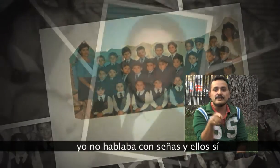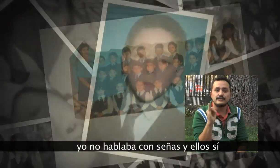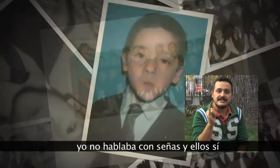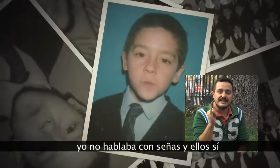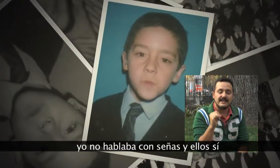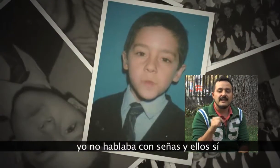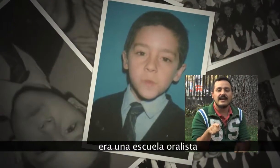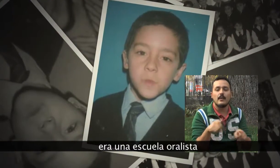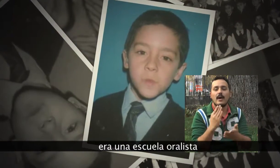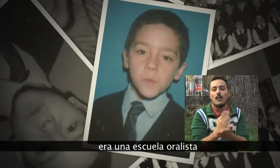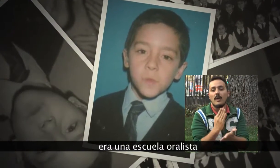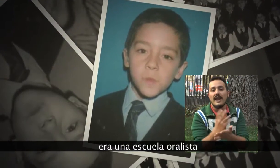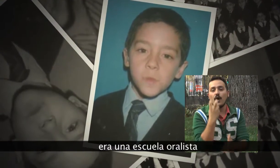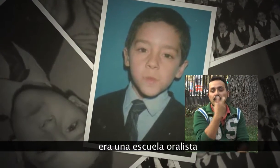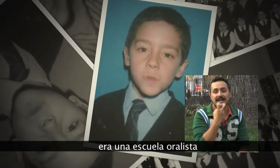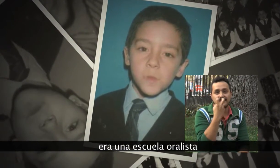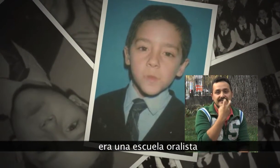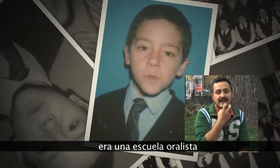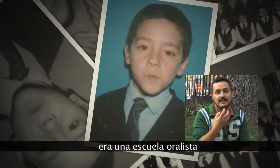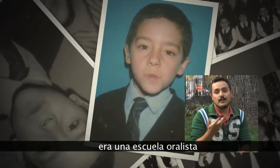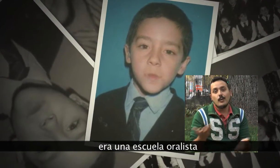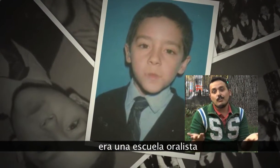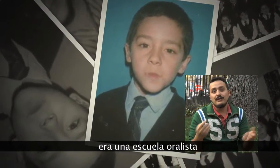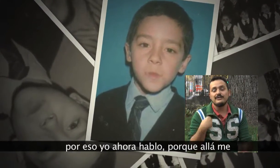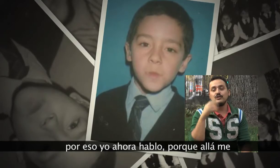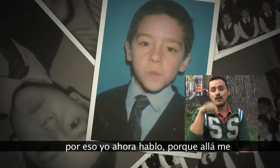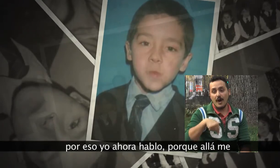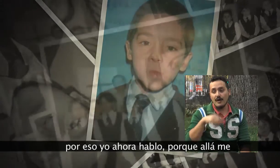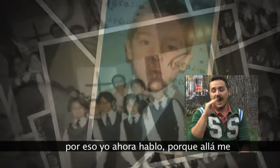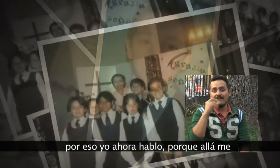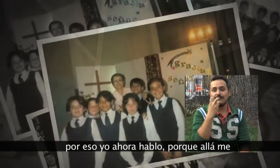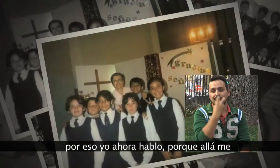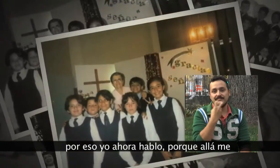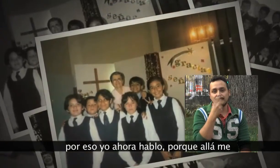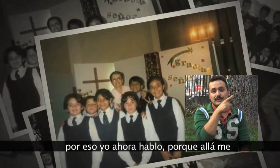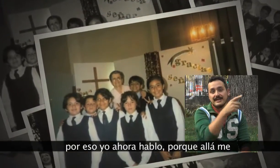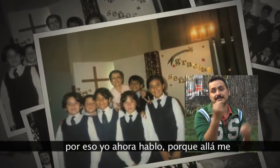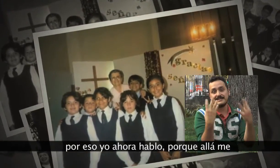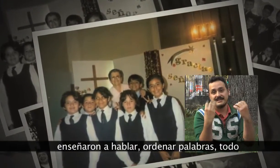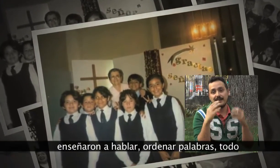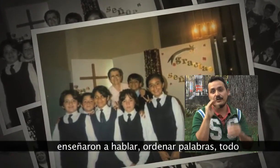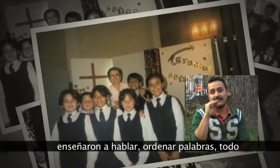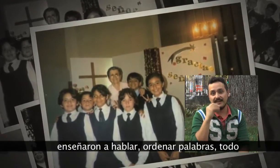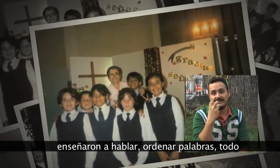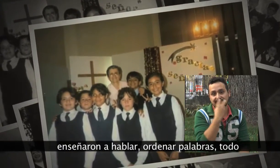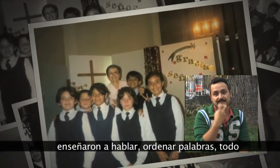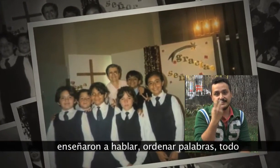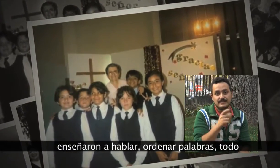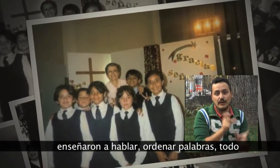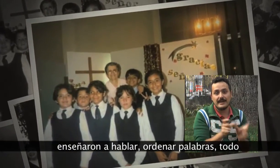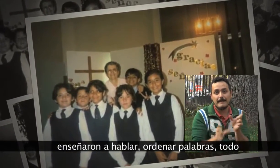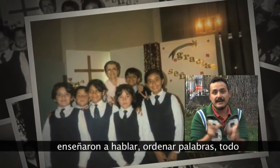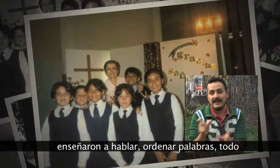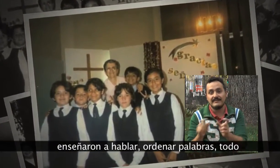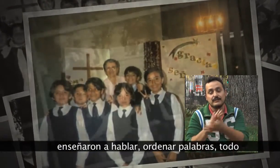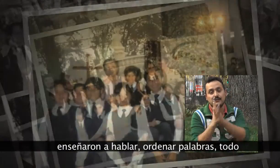ellos sí, era una escuela oralista. Por eso yo ahora hablo, porque allá me enseñaron a hablar, a ordenar palabras, todo.